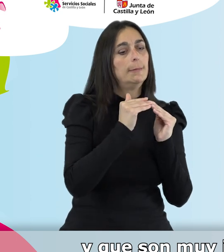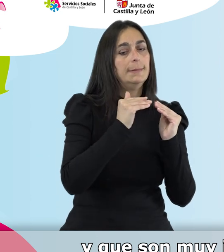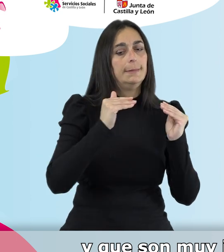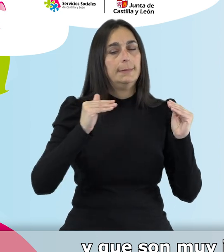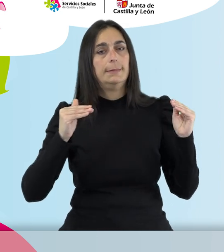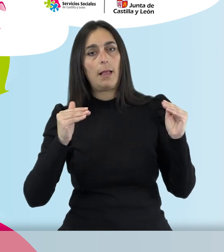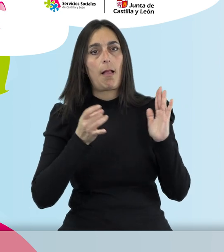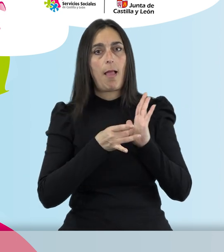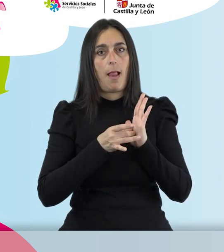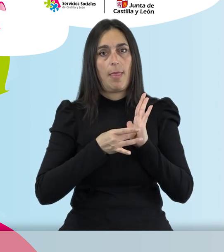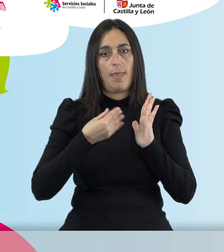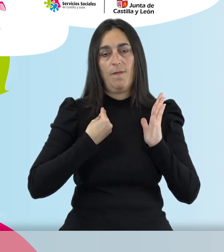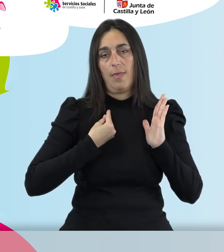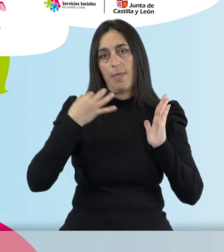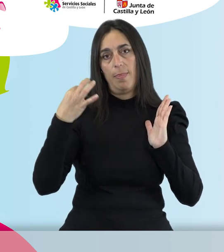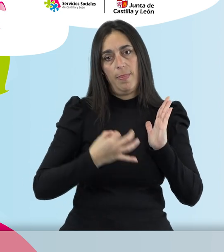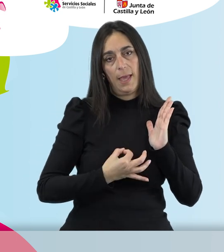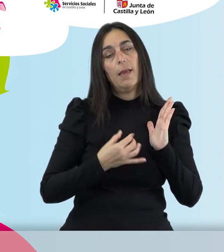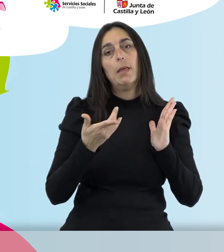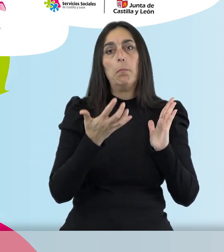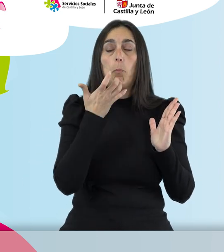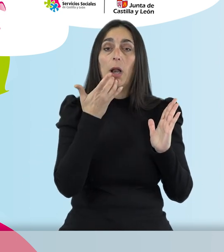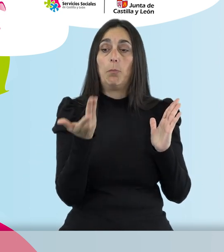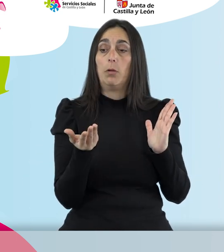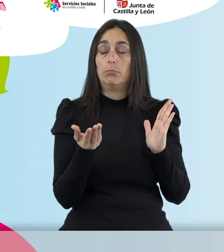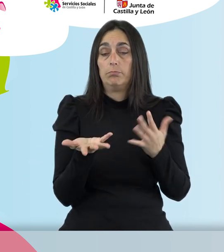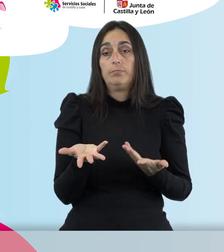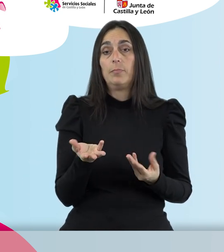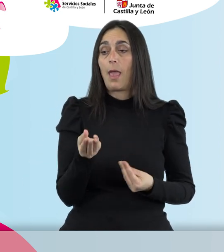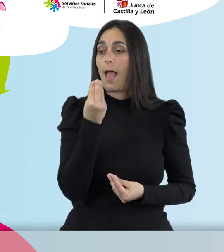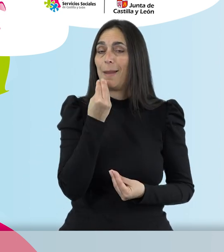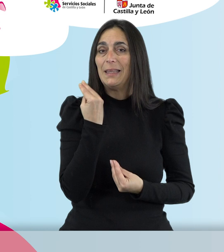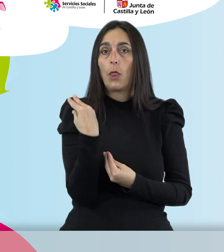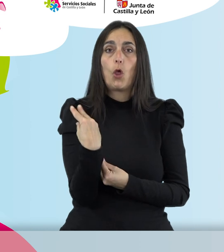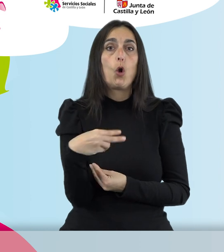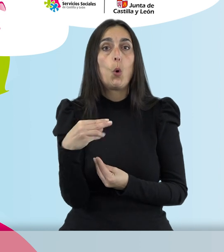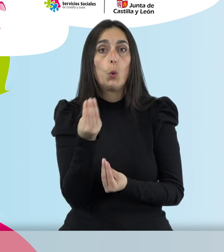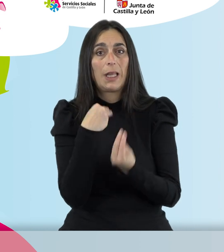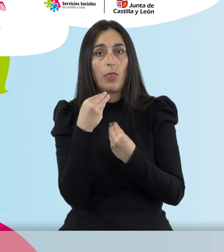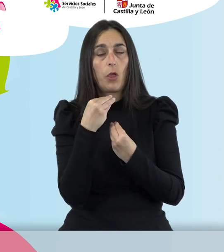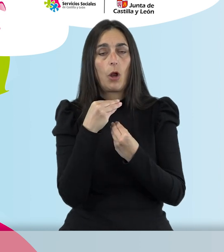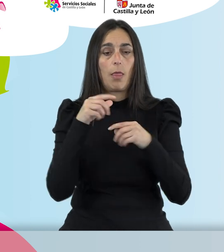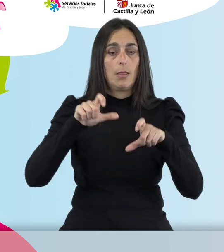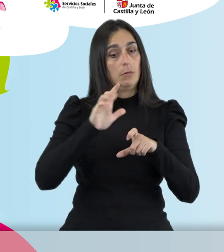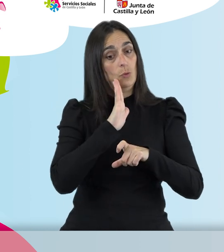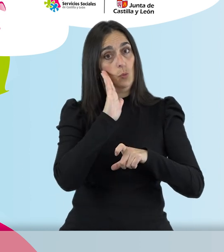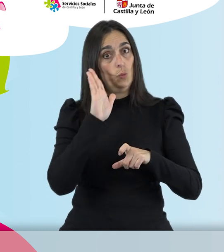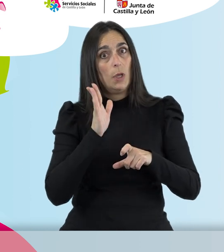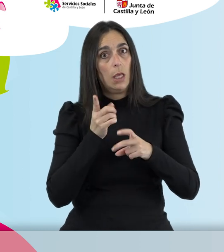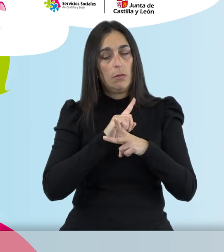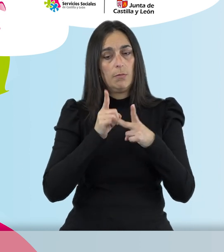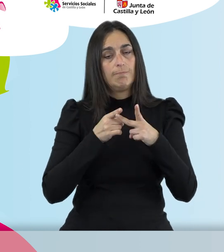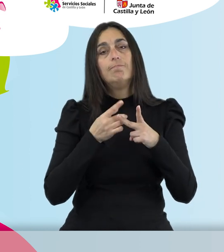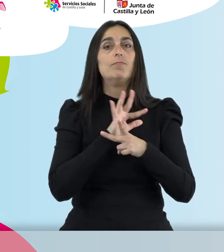calidad de vida, como son la alimentación y nutrición, el descanso y el sueño y